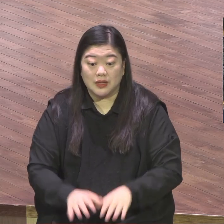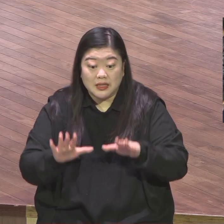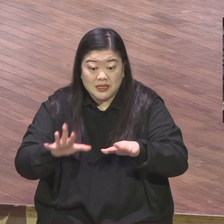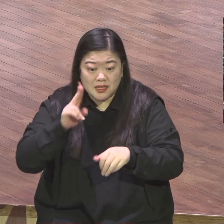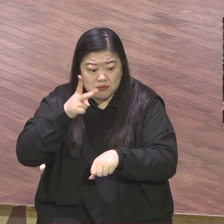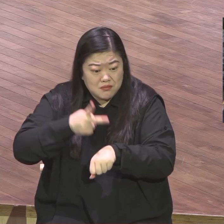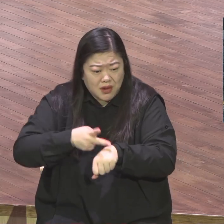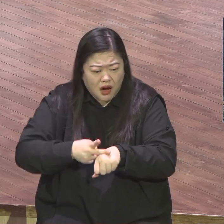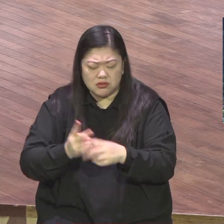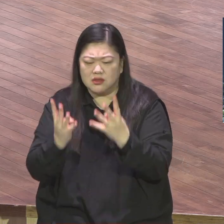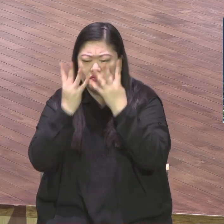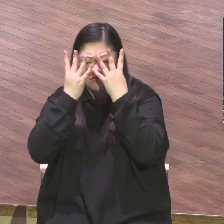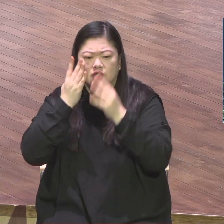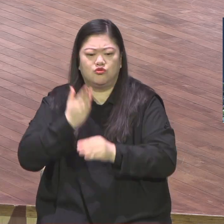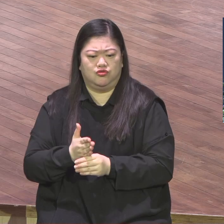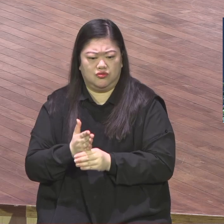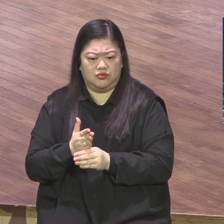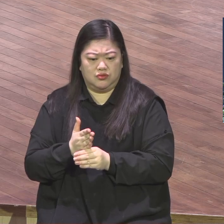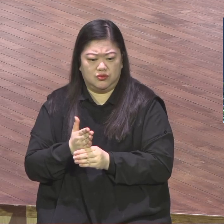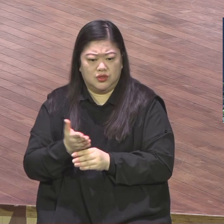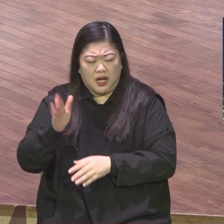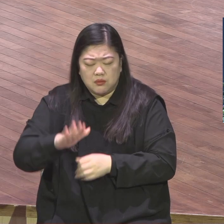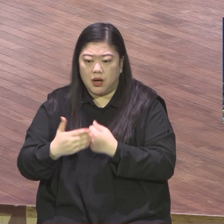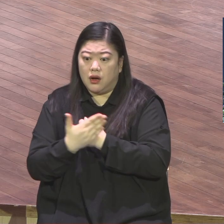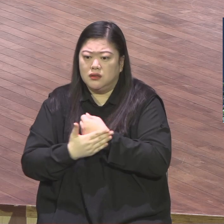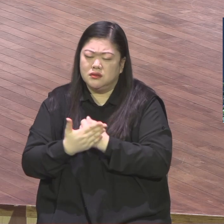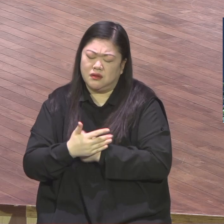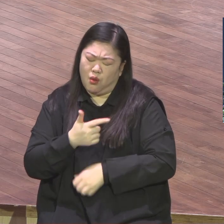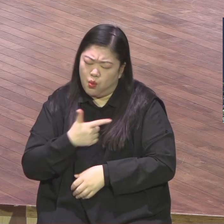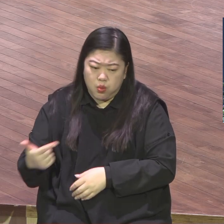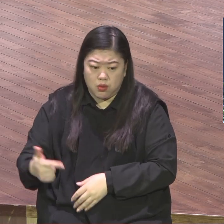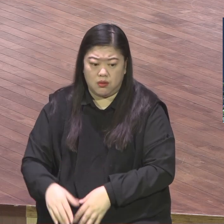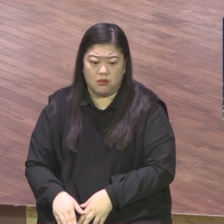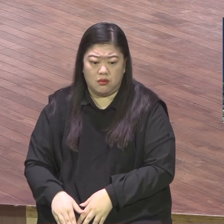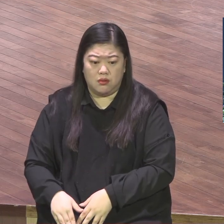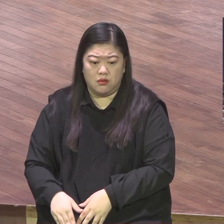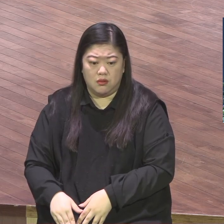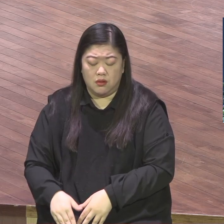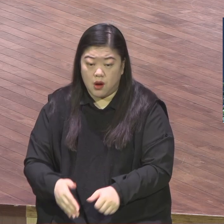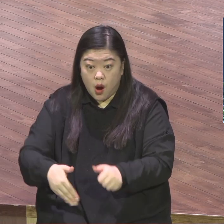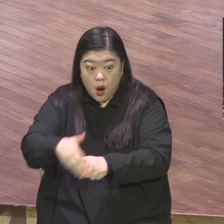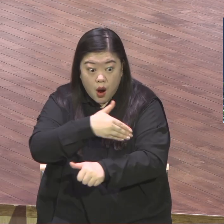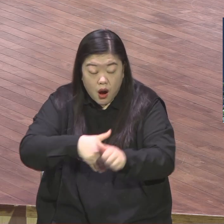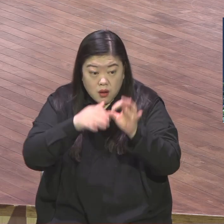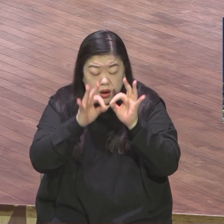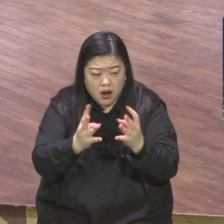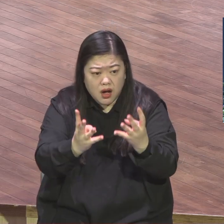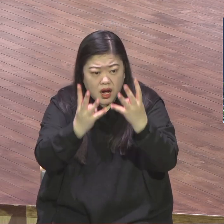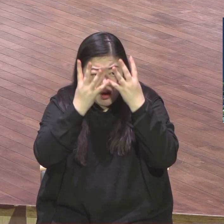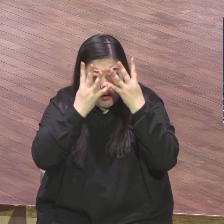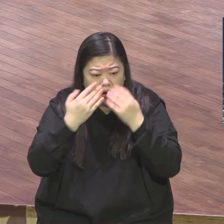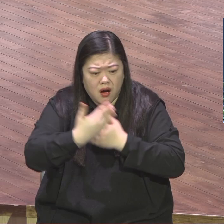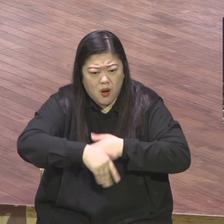이 축복을 사실적으로 누리고 있었습니다. 환경과 상황을 조언해서 24, 25 영혼의 응답을